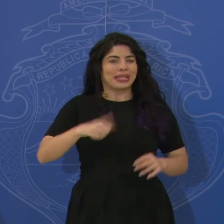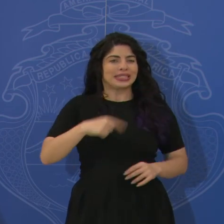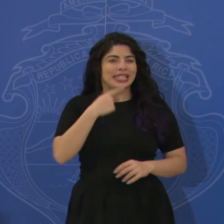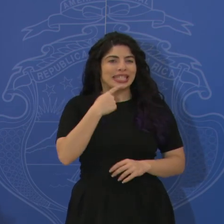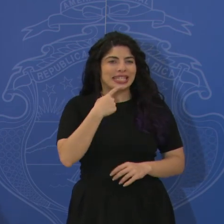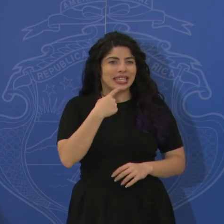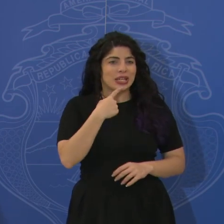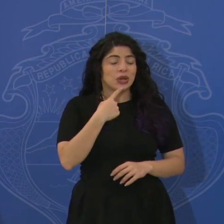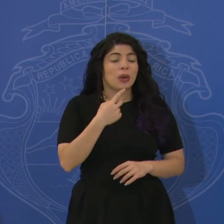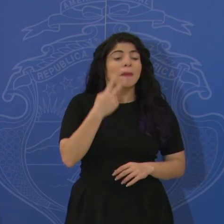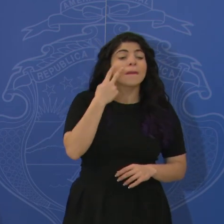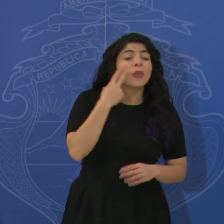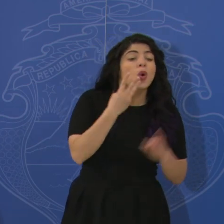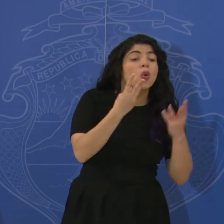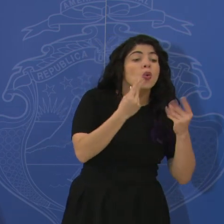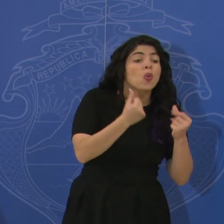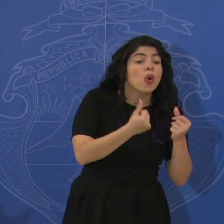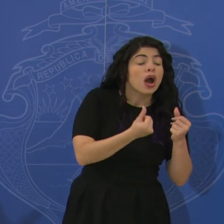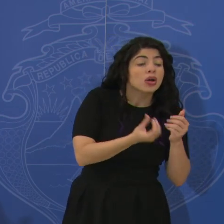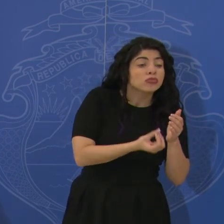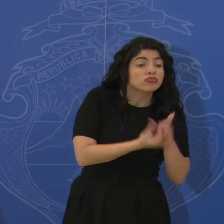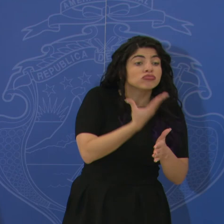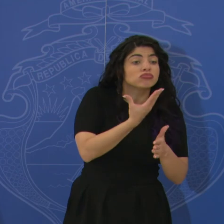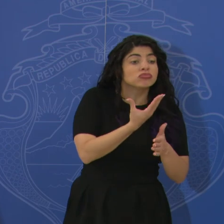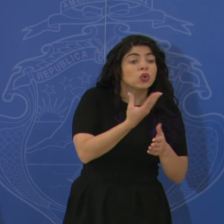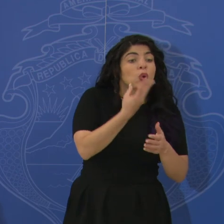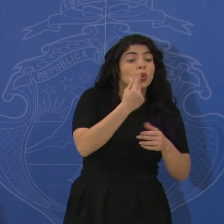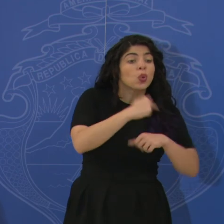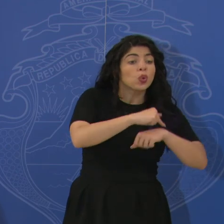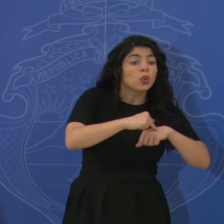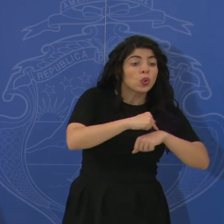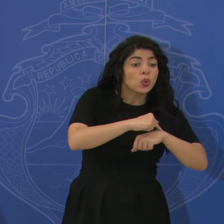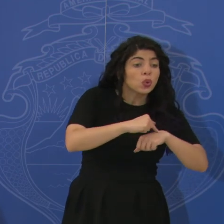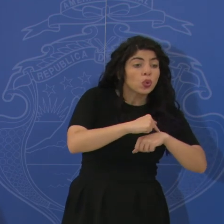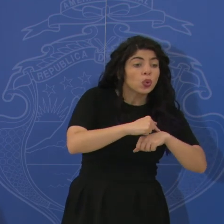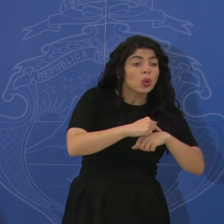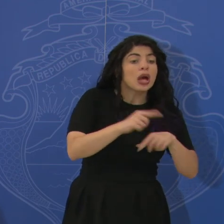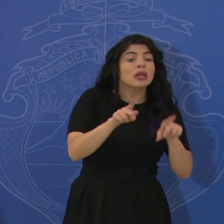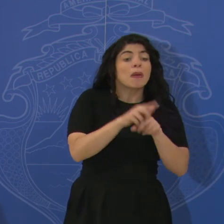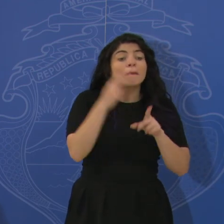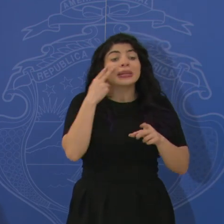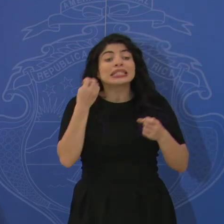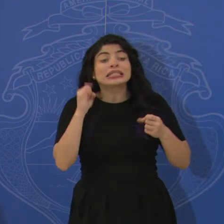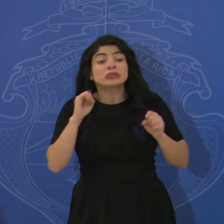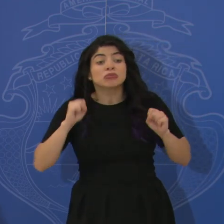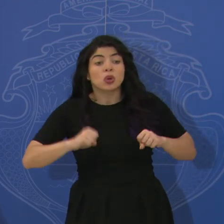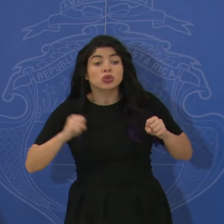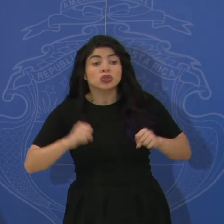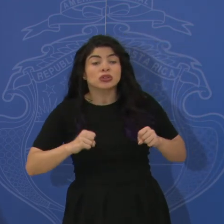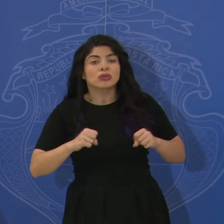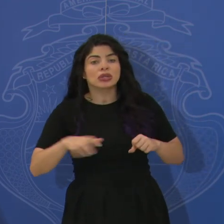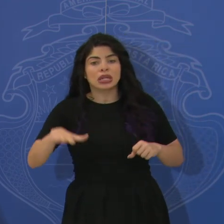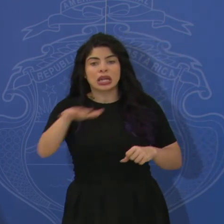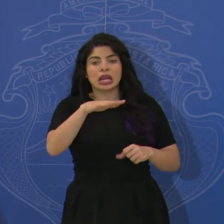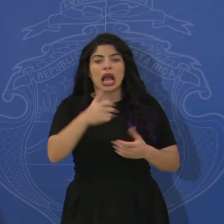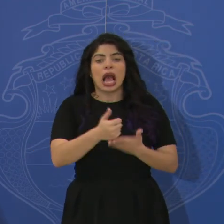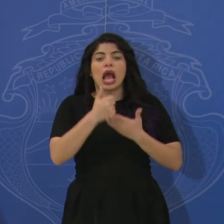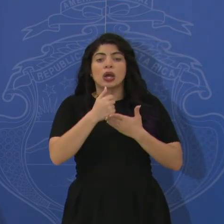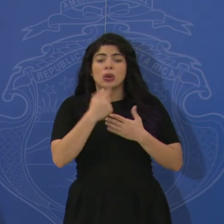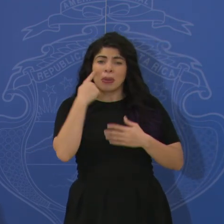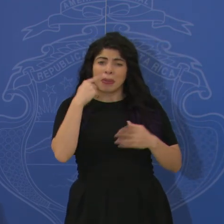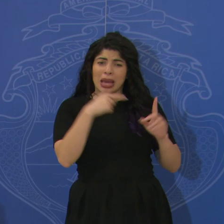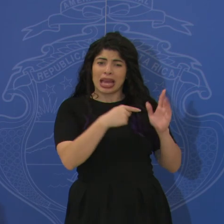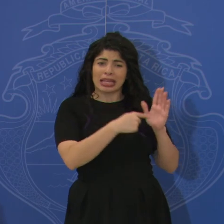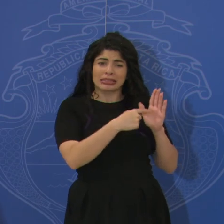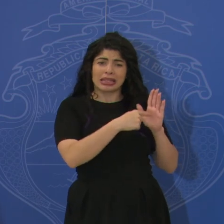Además de ver cuánto genera y cuánto tiempo tarda, vea si es viable. Le permite a usted saber qué nivel de viabilidad